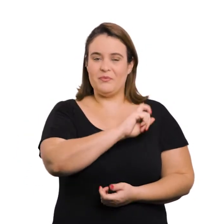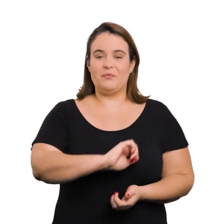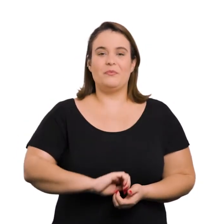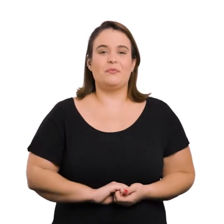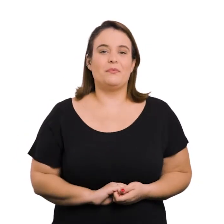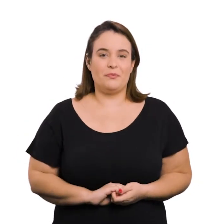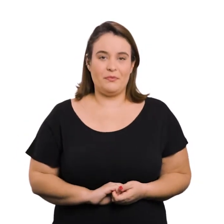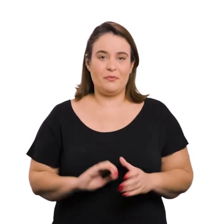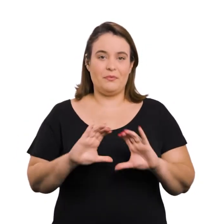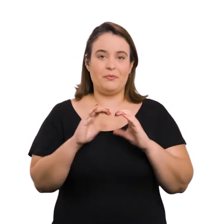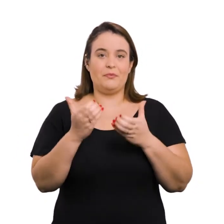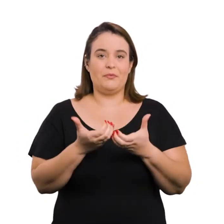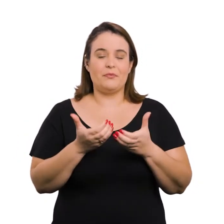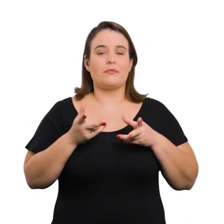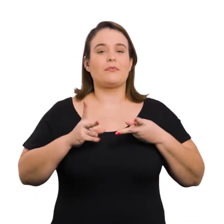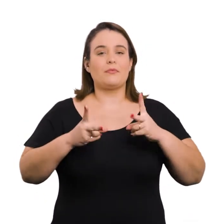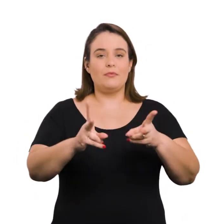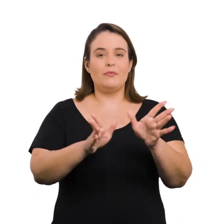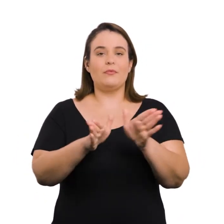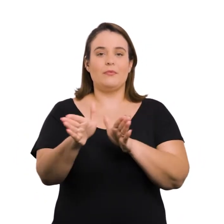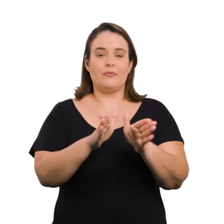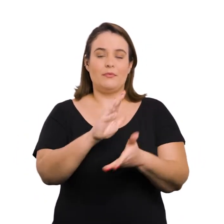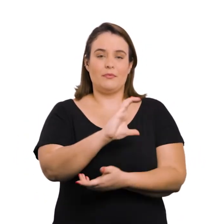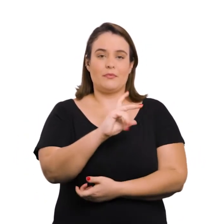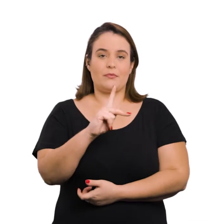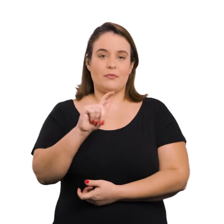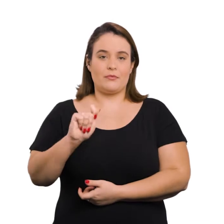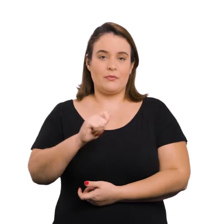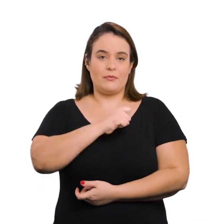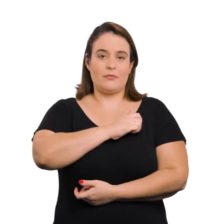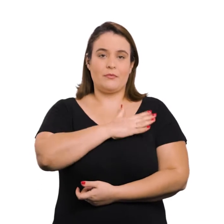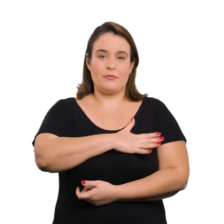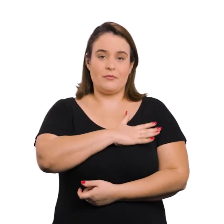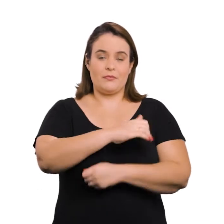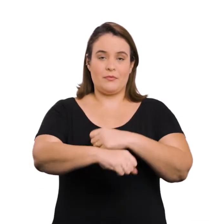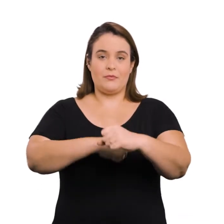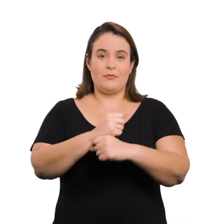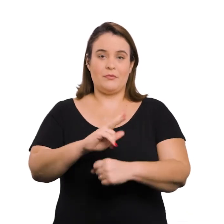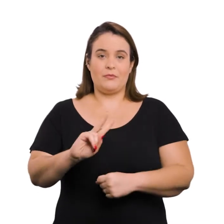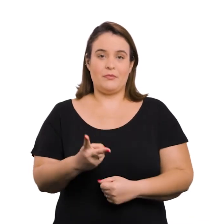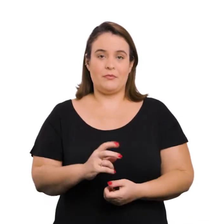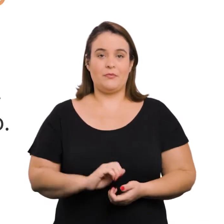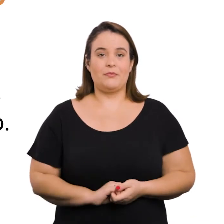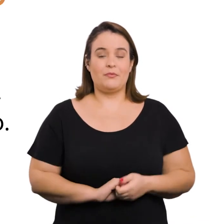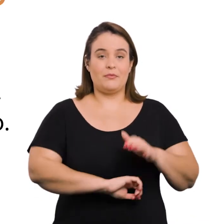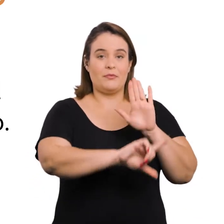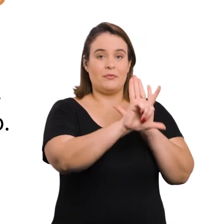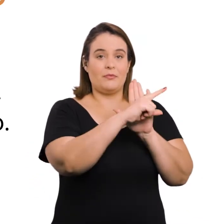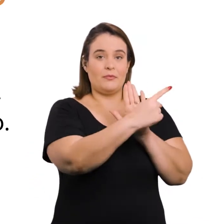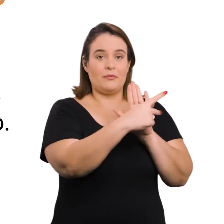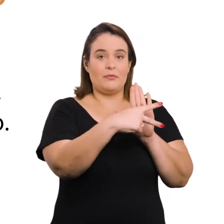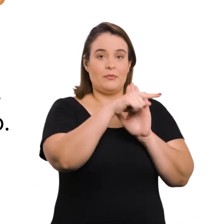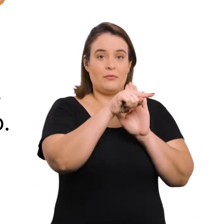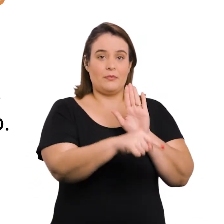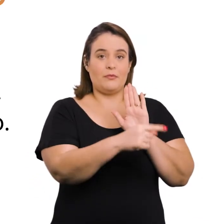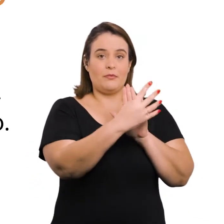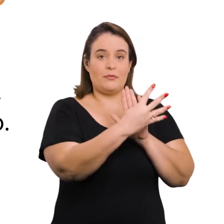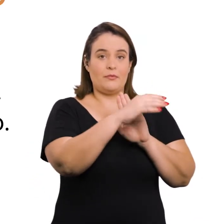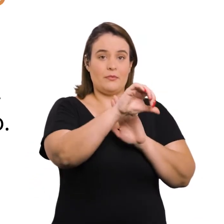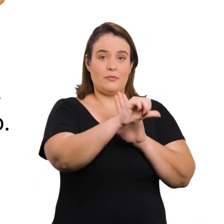Reduzida. Comissão Permanente de Acessibilidade, CPA, agosto de 2000. Lei nº 12